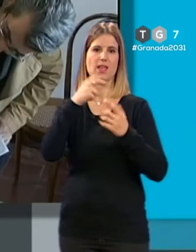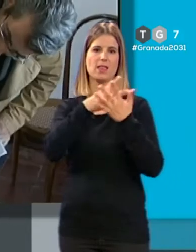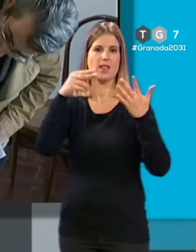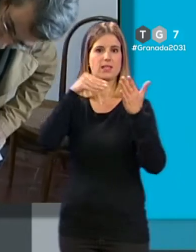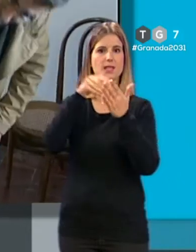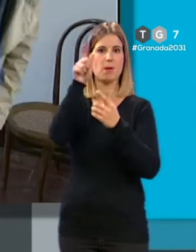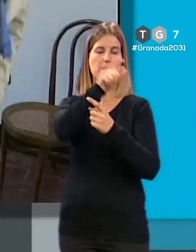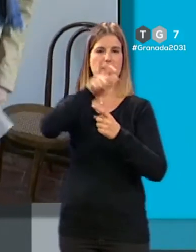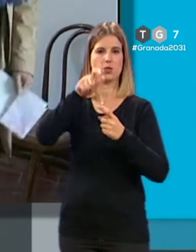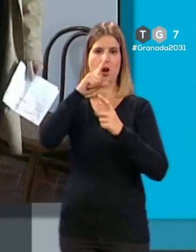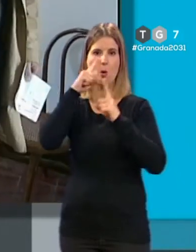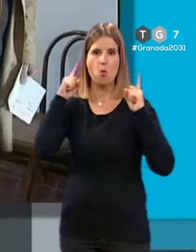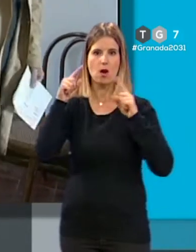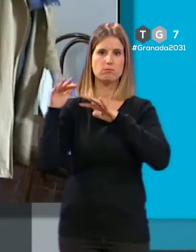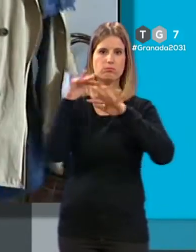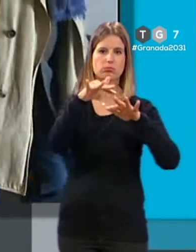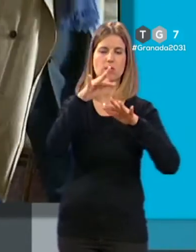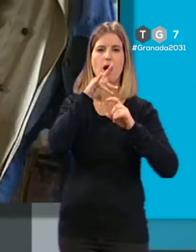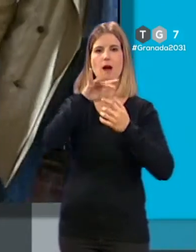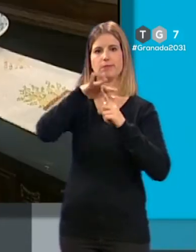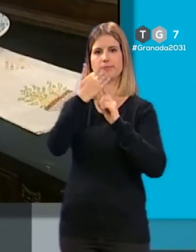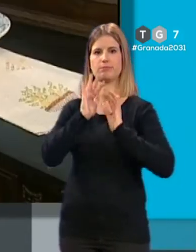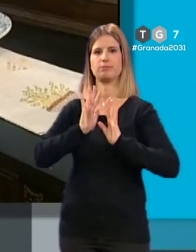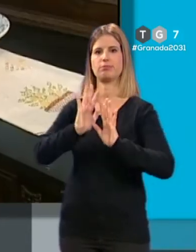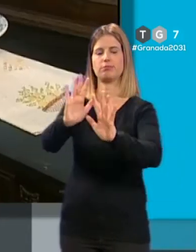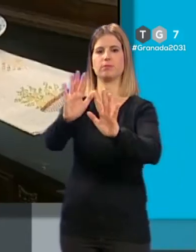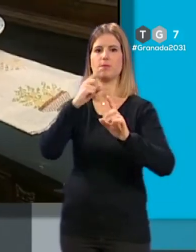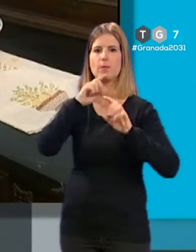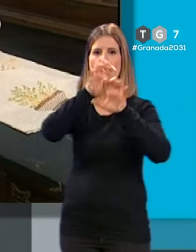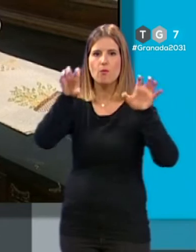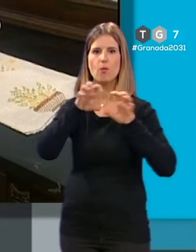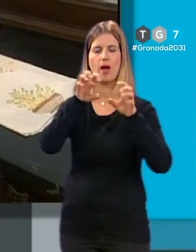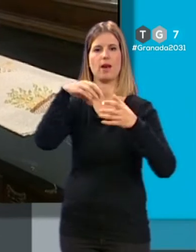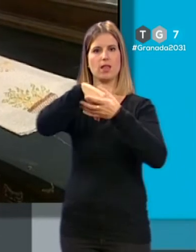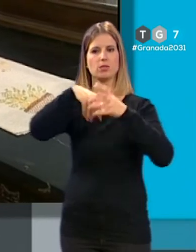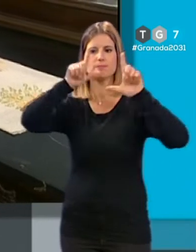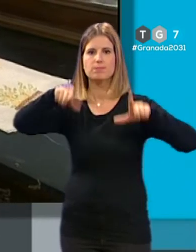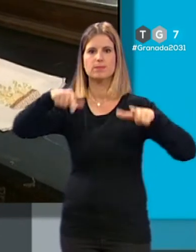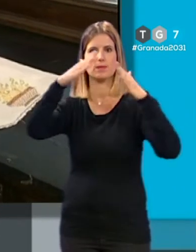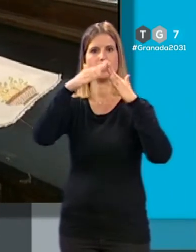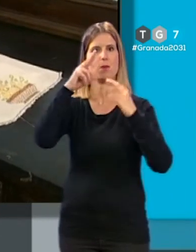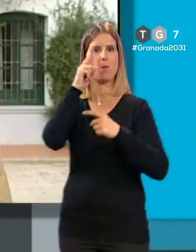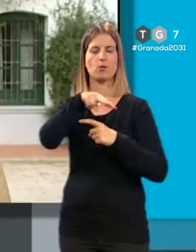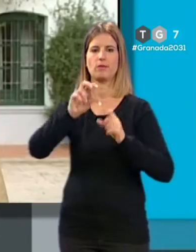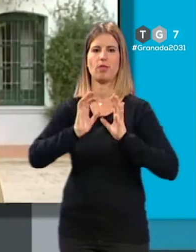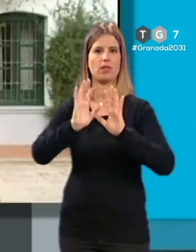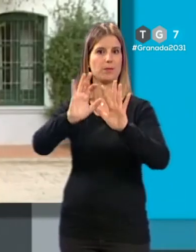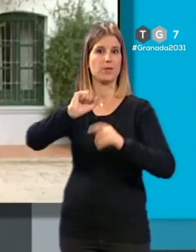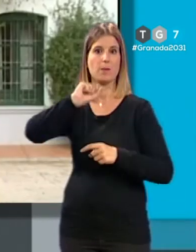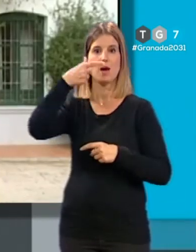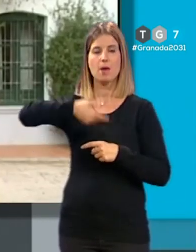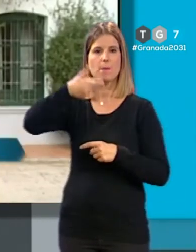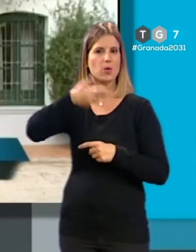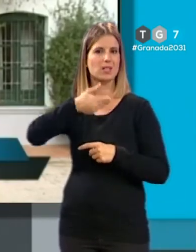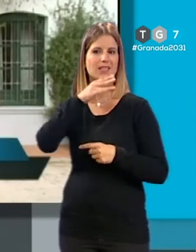anualmente, se encuentra en estado de abandono tanto en sus inmediaciones como en los bienes muebles que integran el conjunto museístico. Lo más importante que